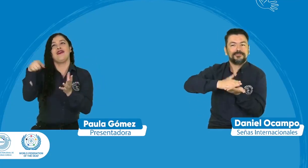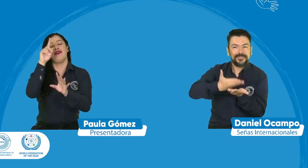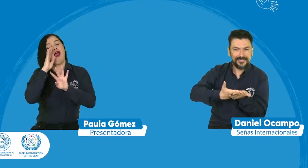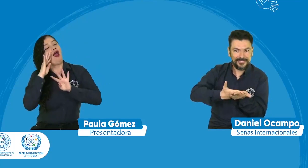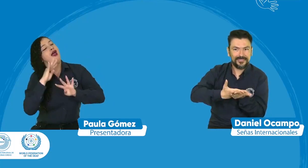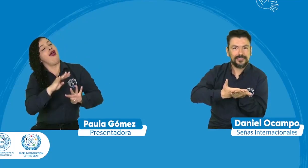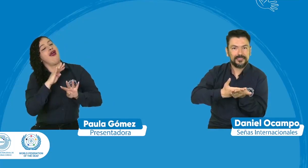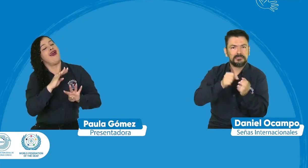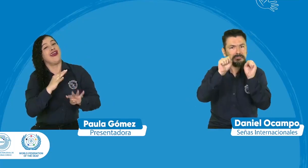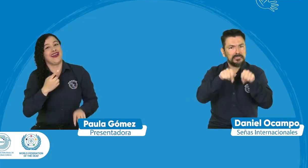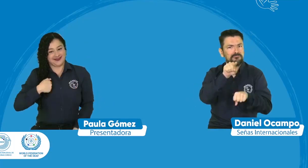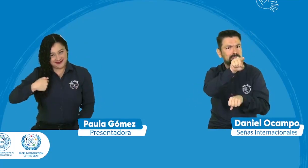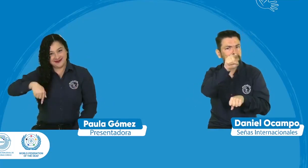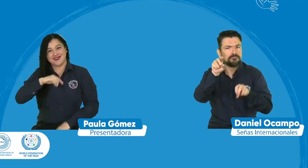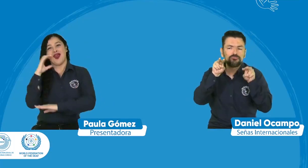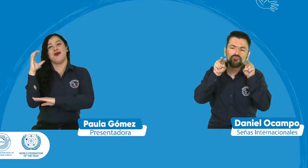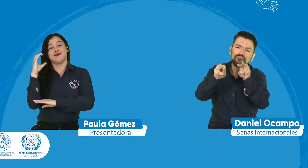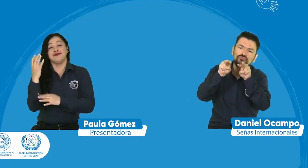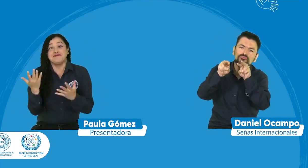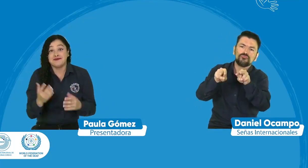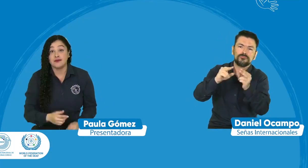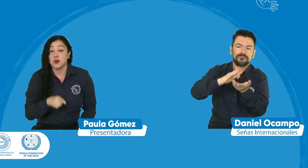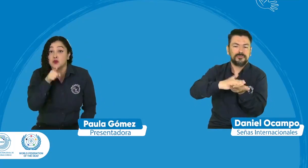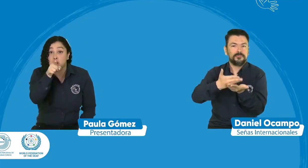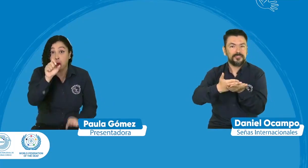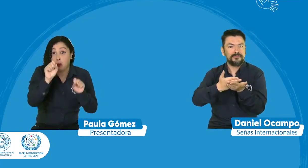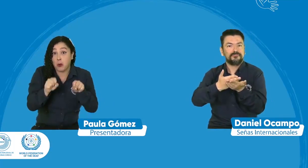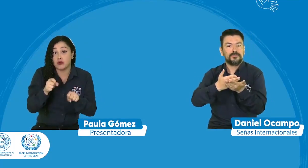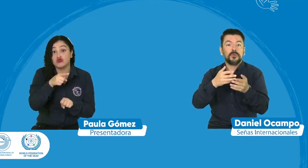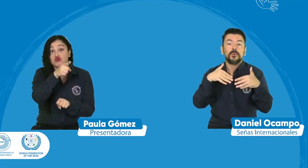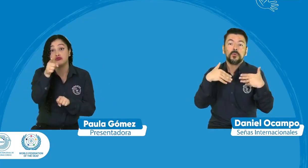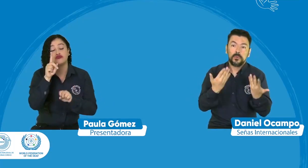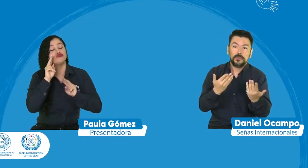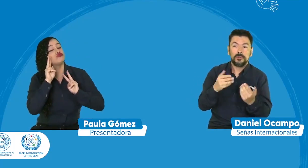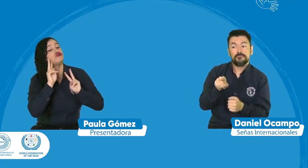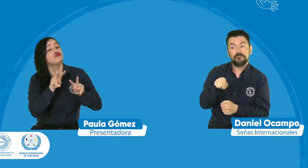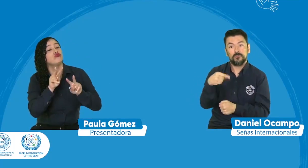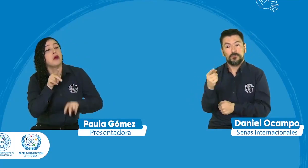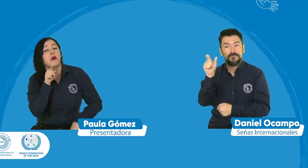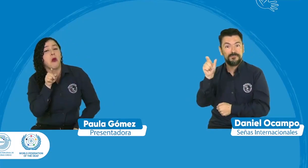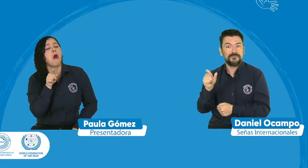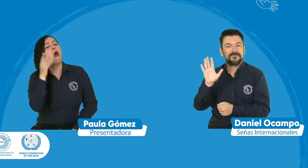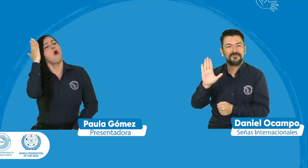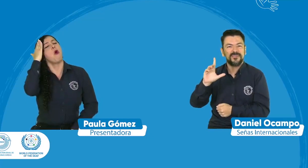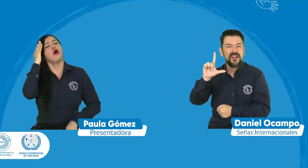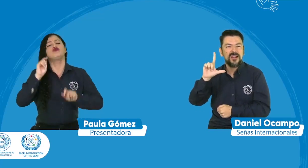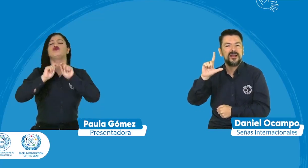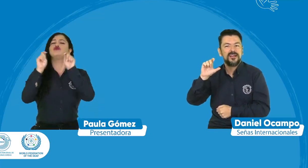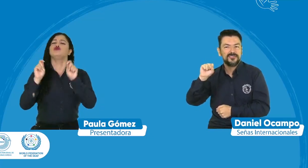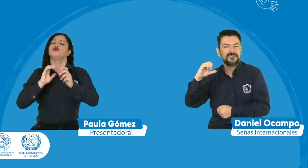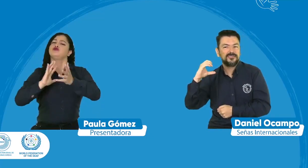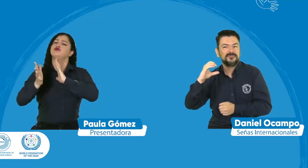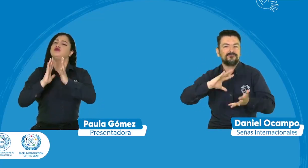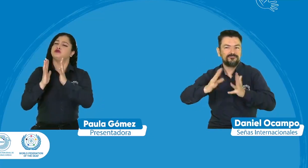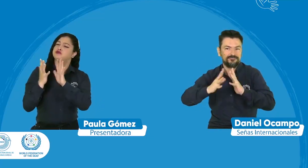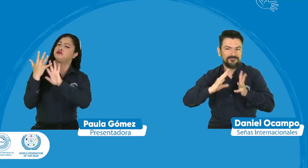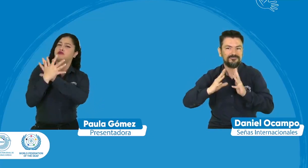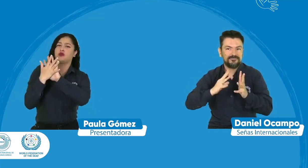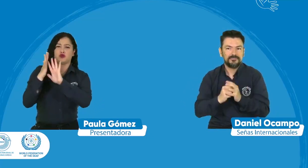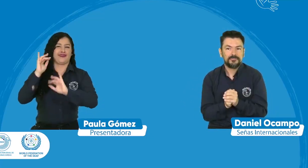lado ven señas internacionales la interpretación a señas internacionales entonces ustedes pueden decidir si ven señas